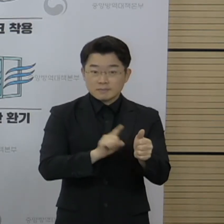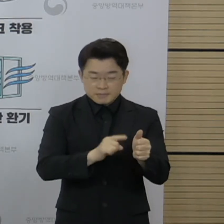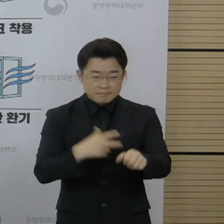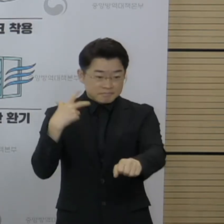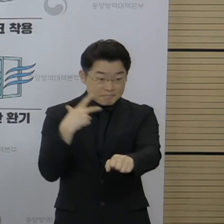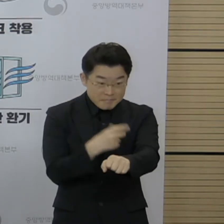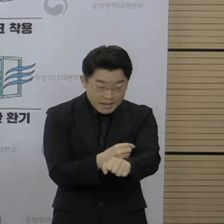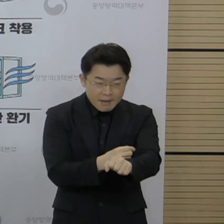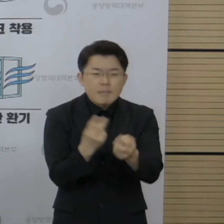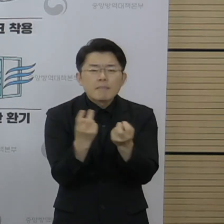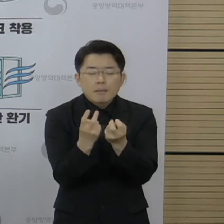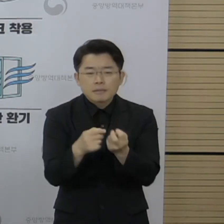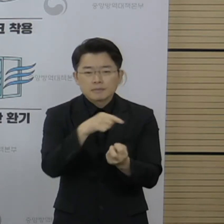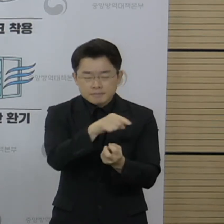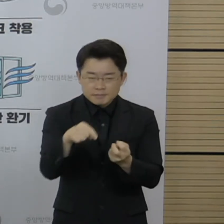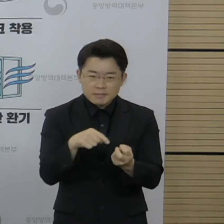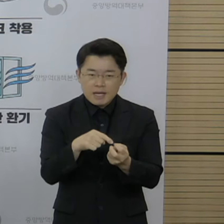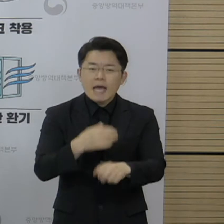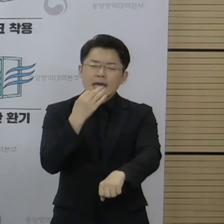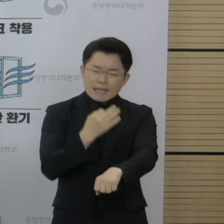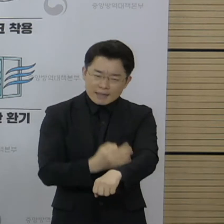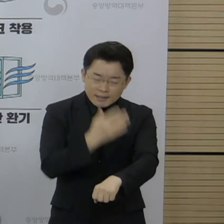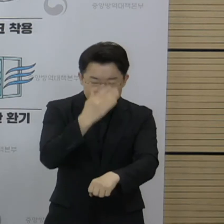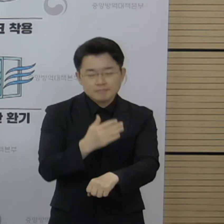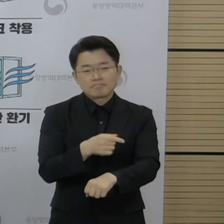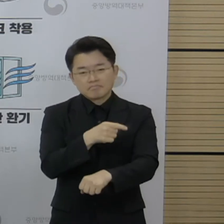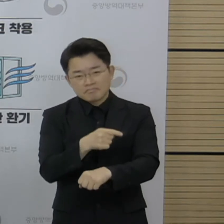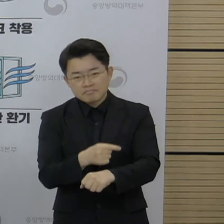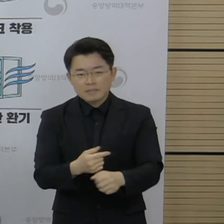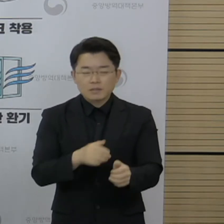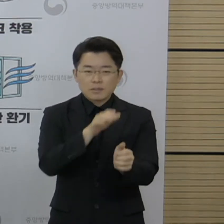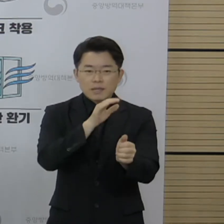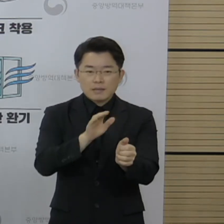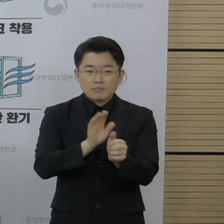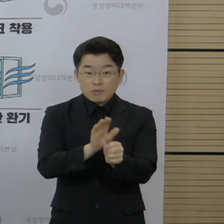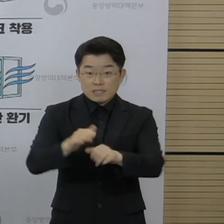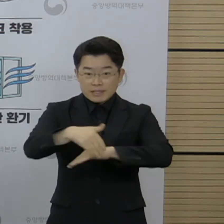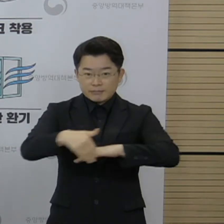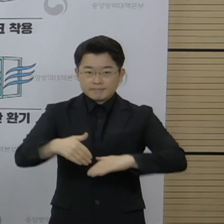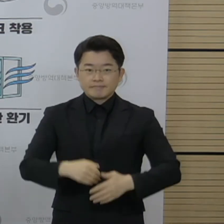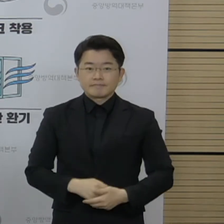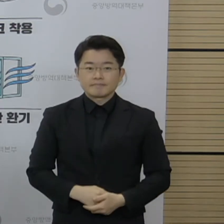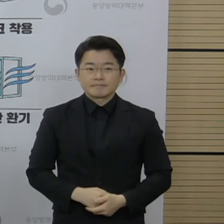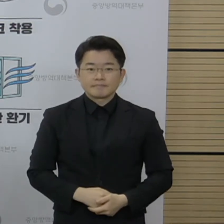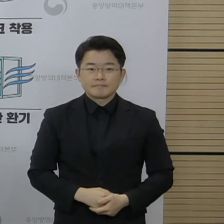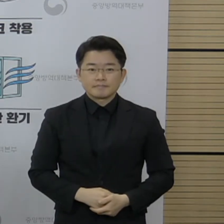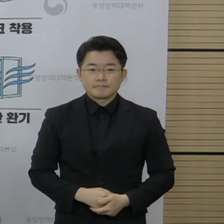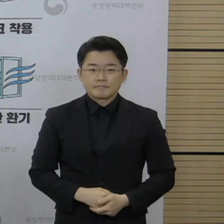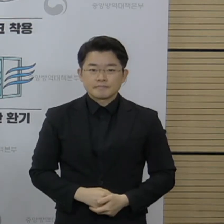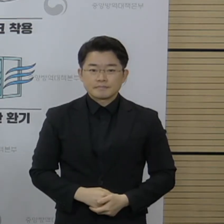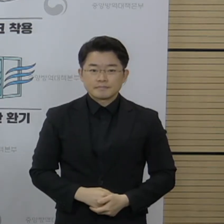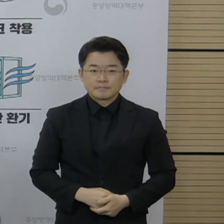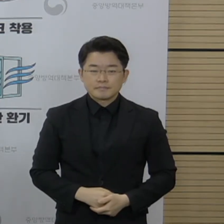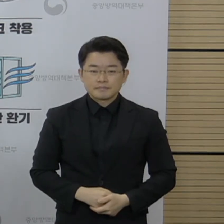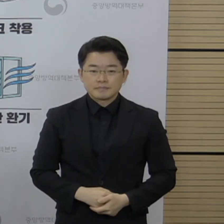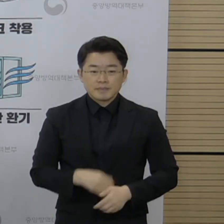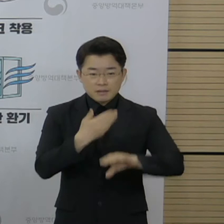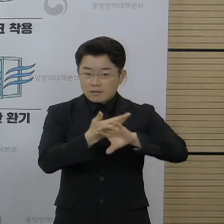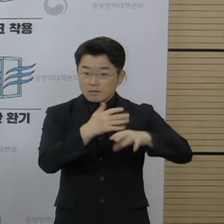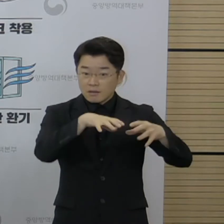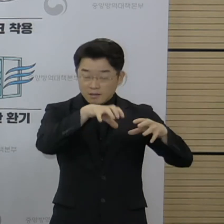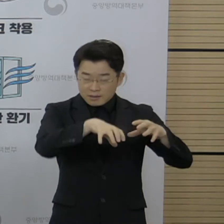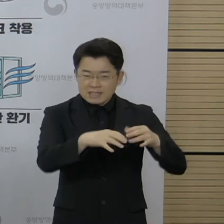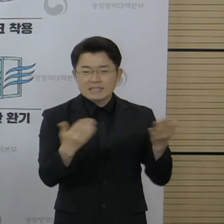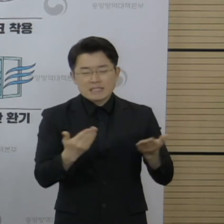절차를 지자체에서 자율적으로 확대 운영을 하는 것입니다. 이로써 지속적으로 증가하는 출국기업인들의